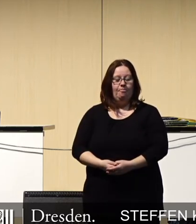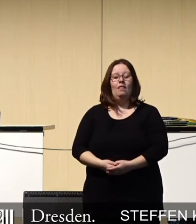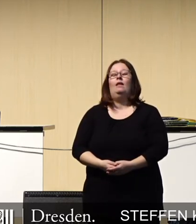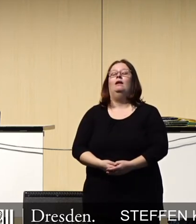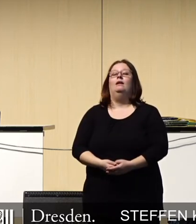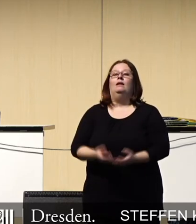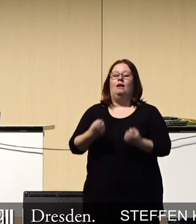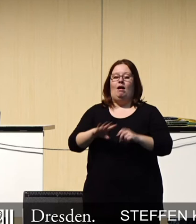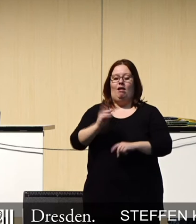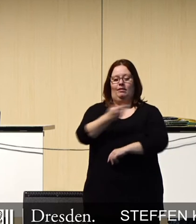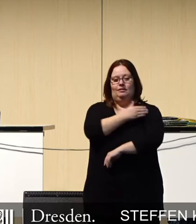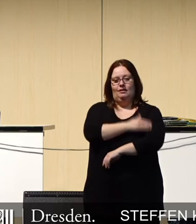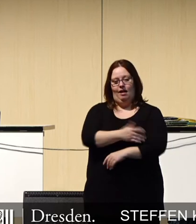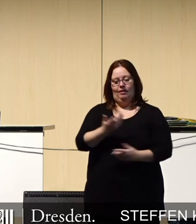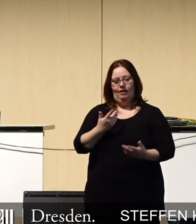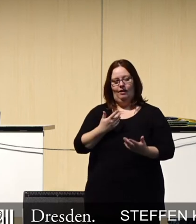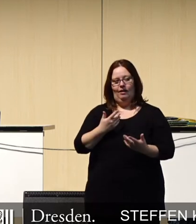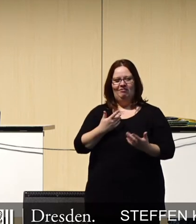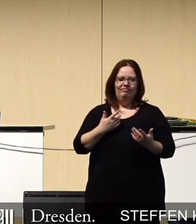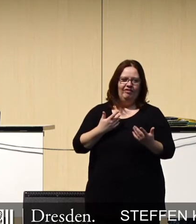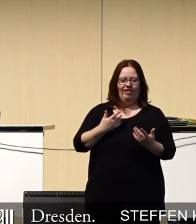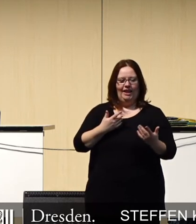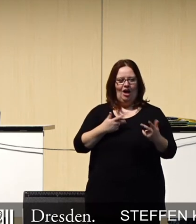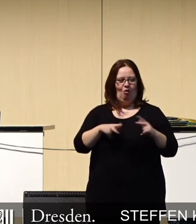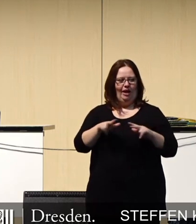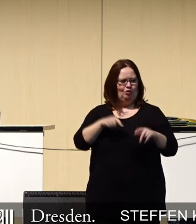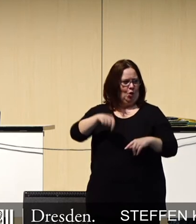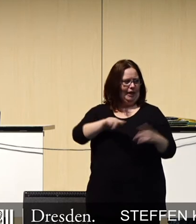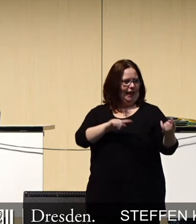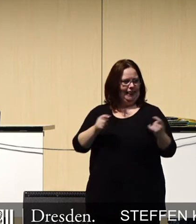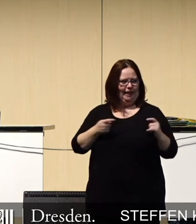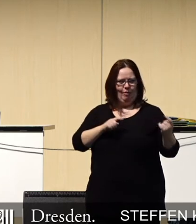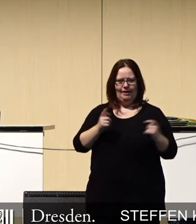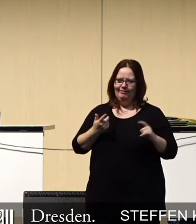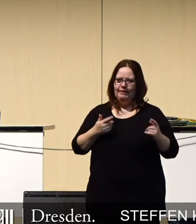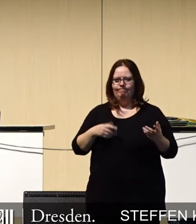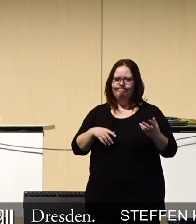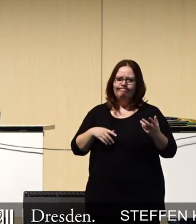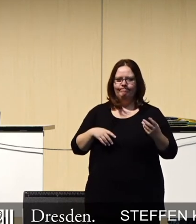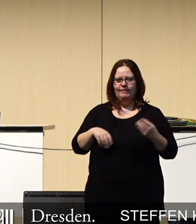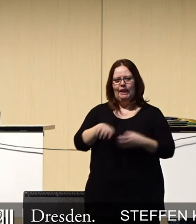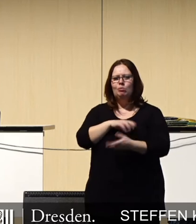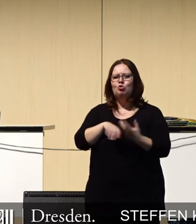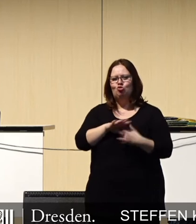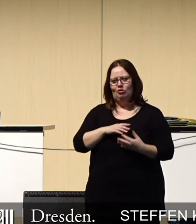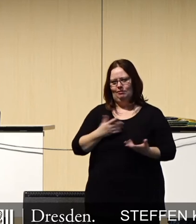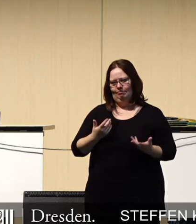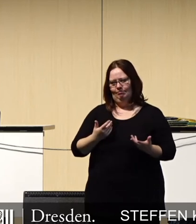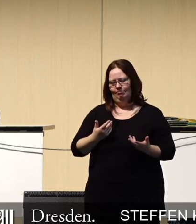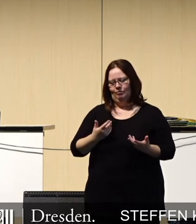anderen Seite sind die Reaktionen letzten Endes, und das sehen wir auch in der heutigen Debatte, gemischt. Es gibt auf der einen Seite